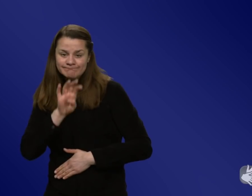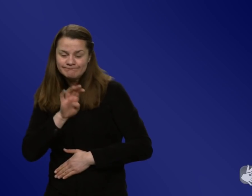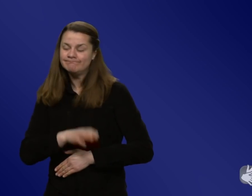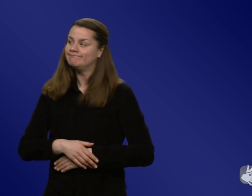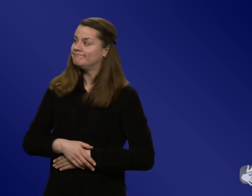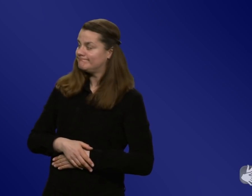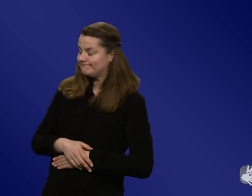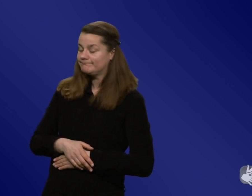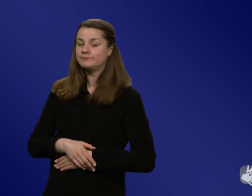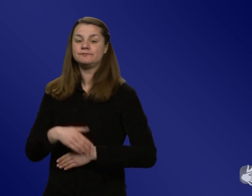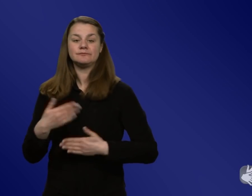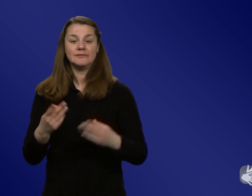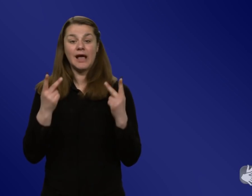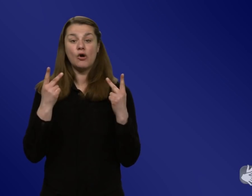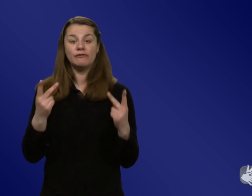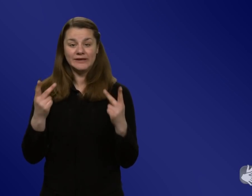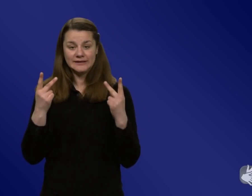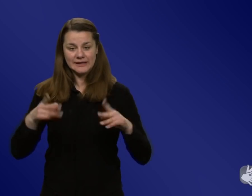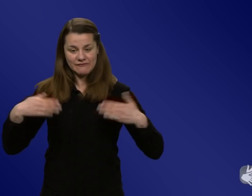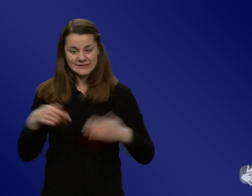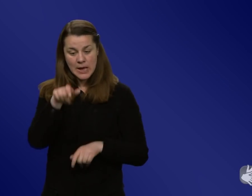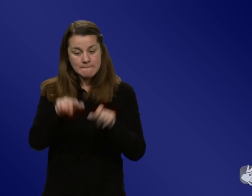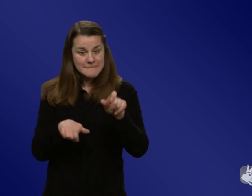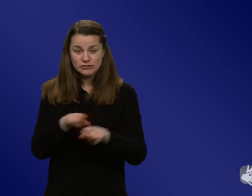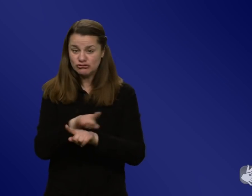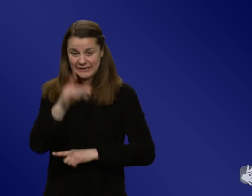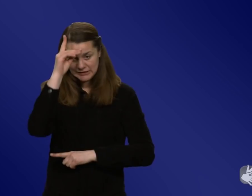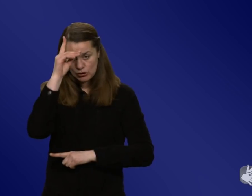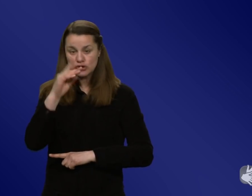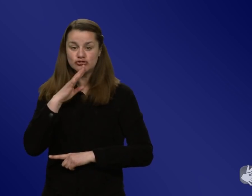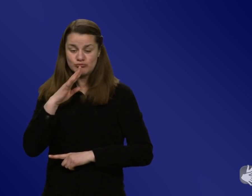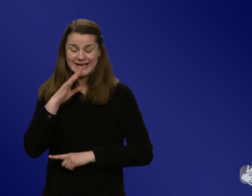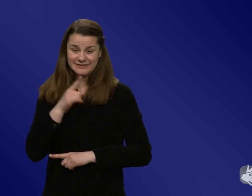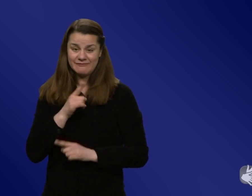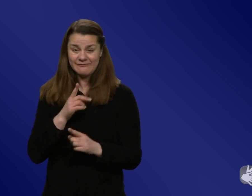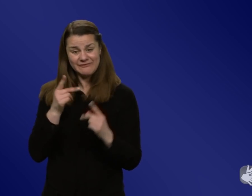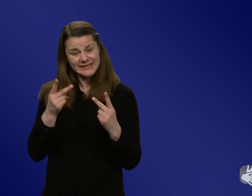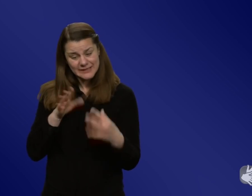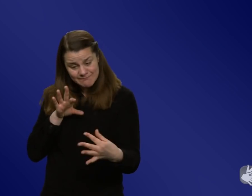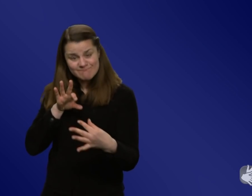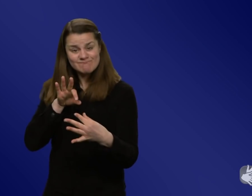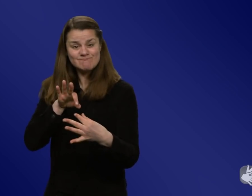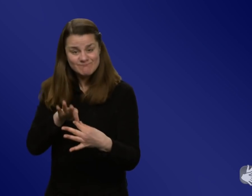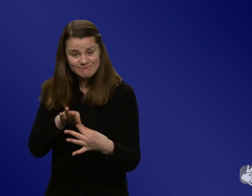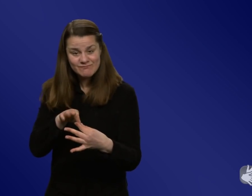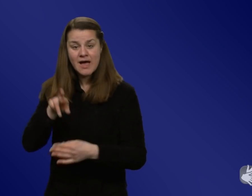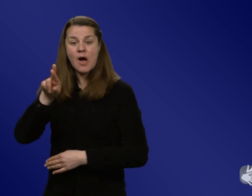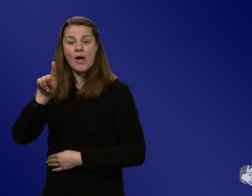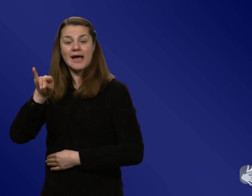mal aktiv auf Menschen, die nicht Deutsch sprechen, zugegangen werden sollte, weil man da auch in Daten vom RKI gesehen hat, dass da die